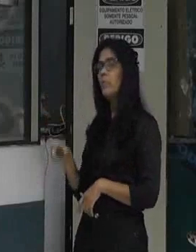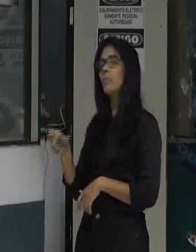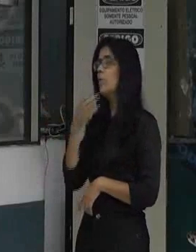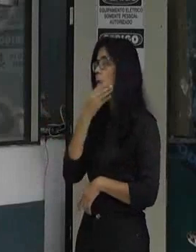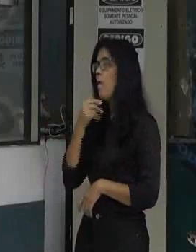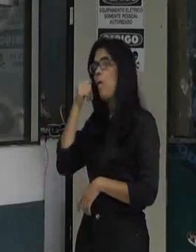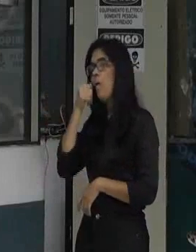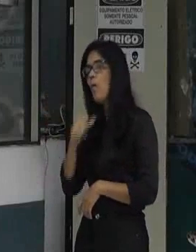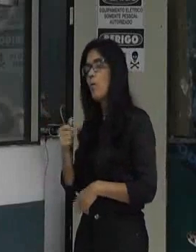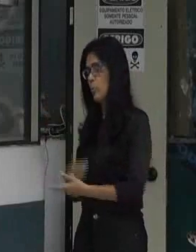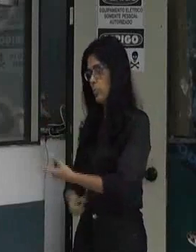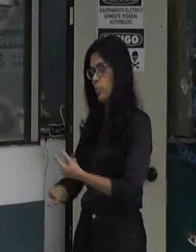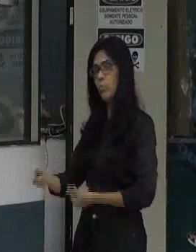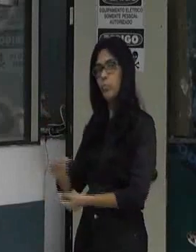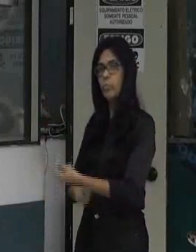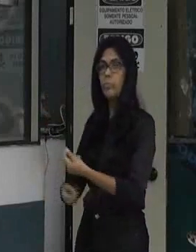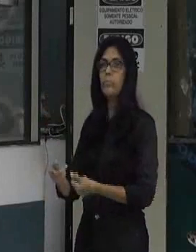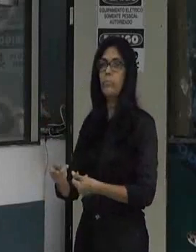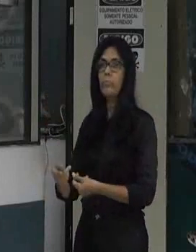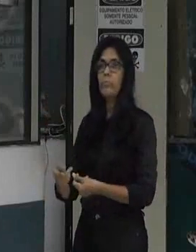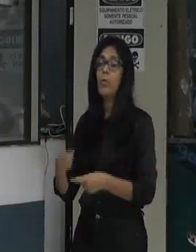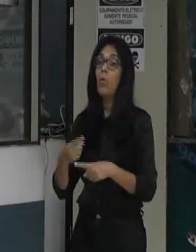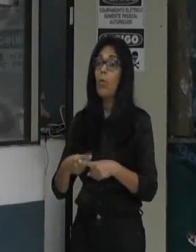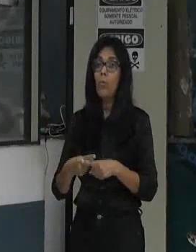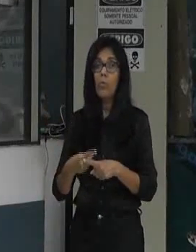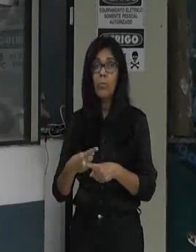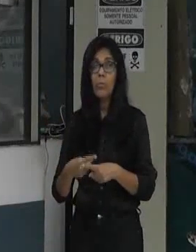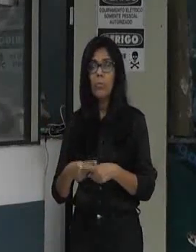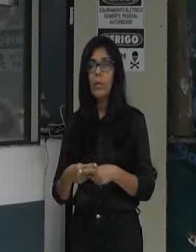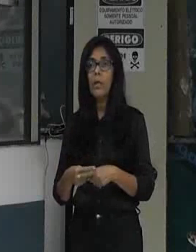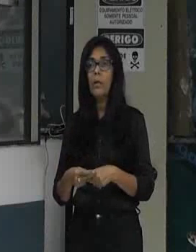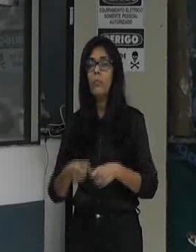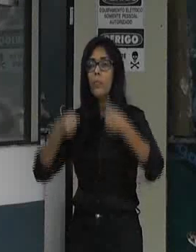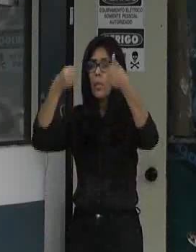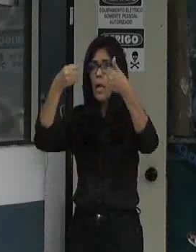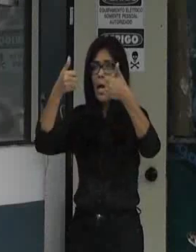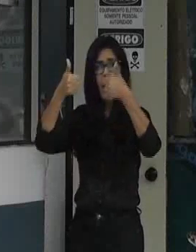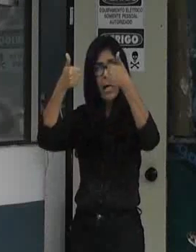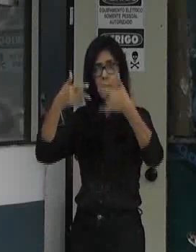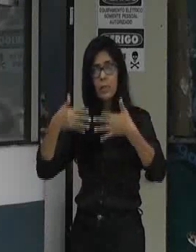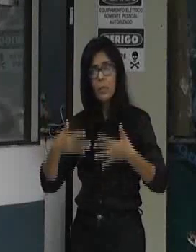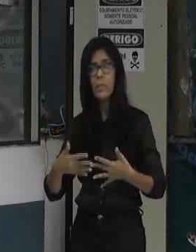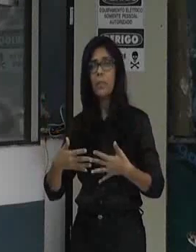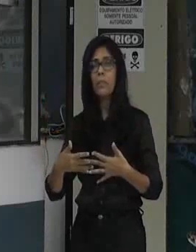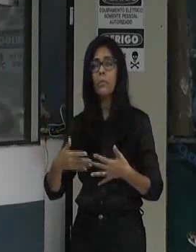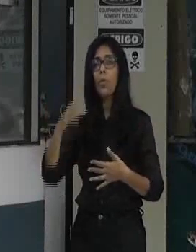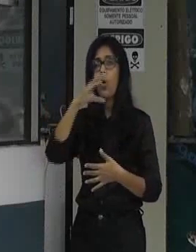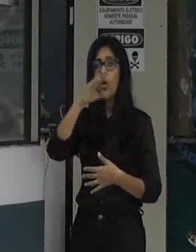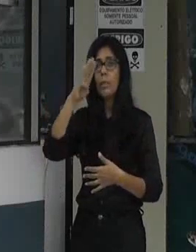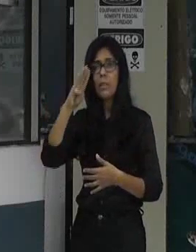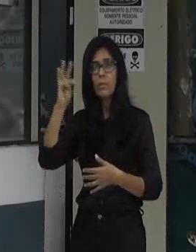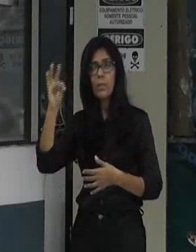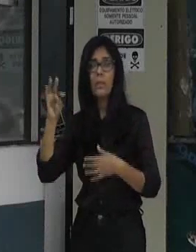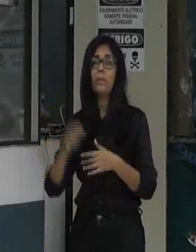conta de uma falta clara que eu já falei do governo brasileiro e de trânsito que impede de você vencer um motorista